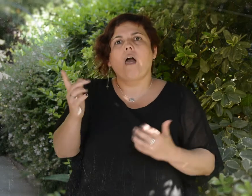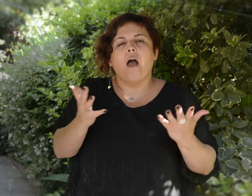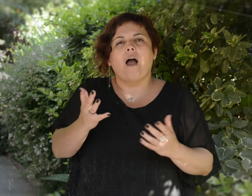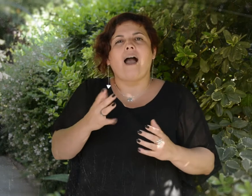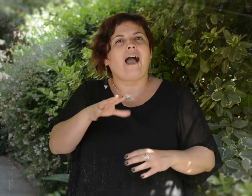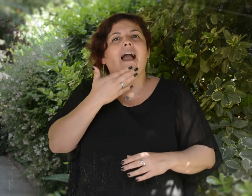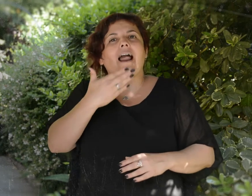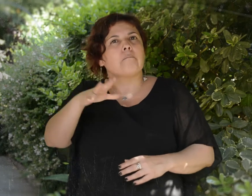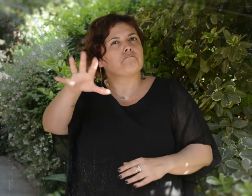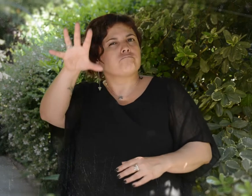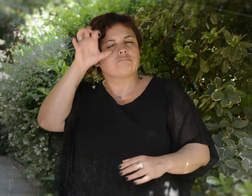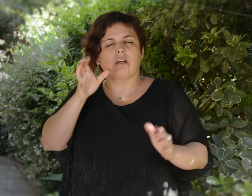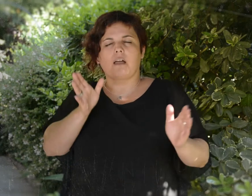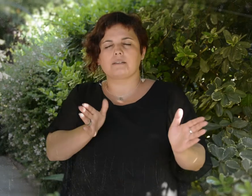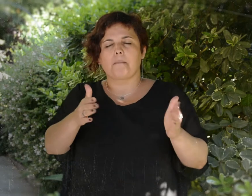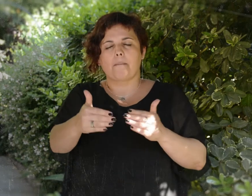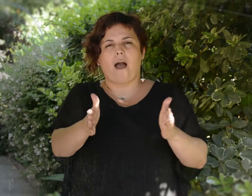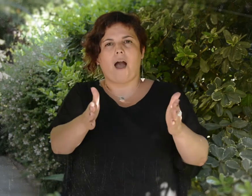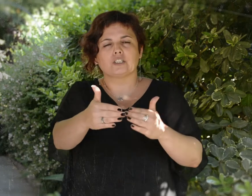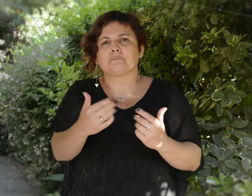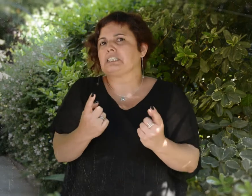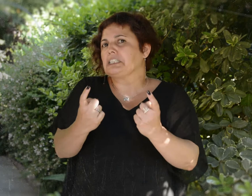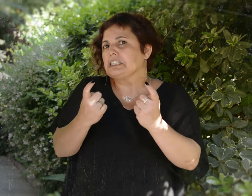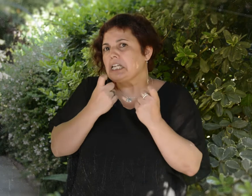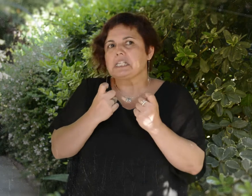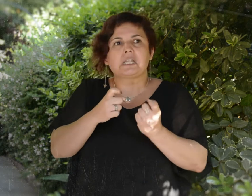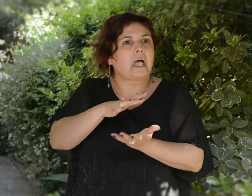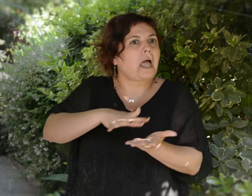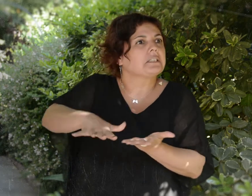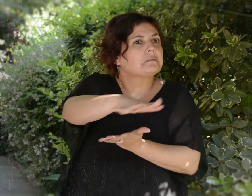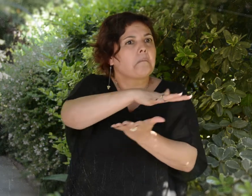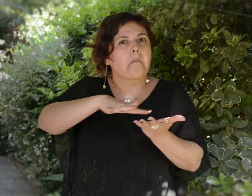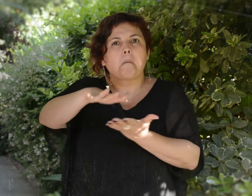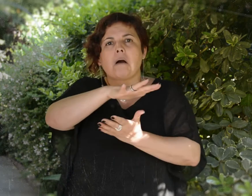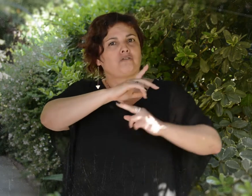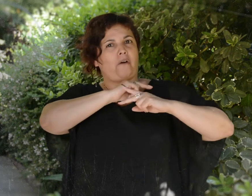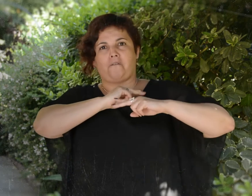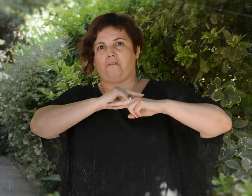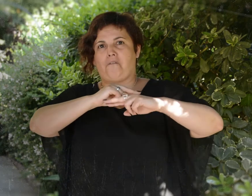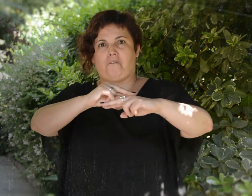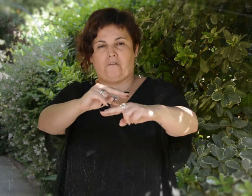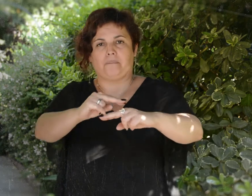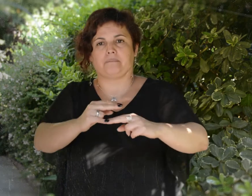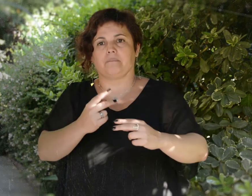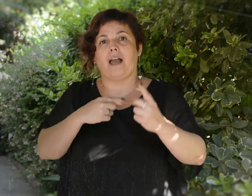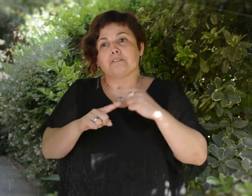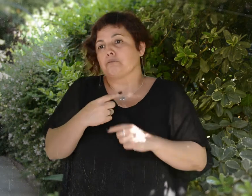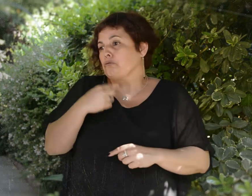memoria espacial. Esto requiere que los espacios se mantengan lo más estables posibles para promover su autonomía.